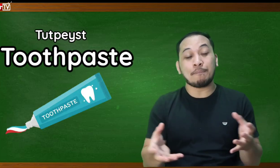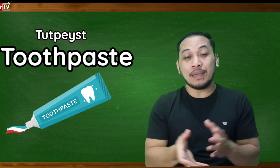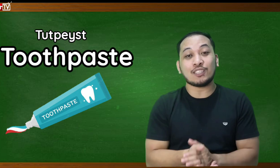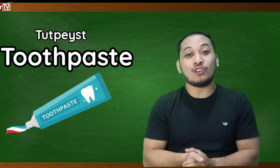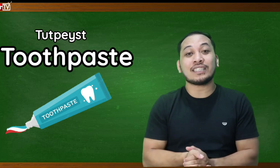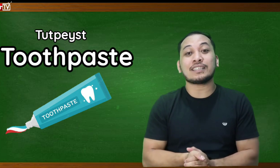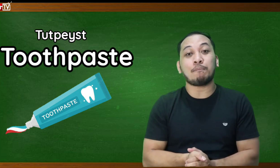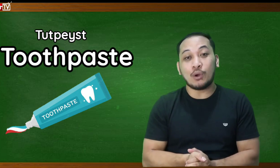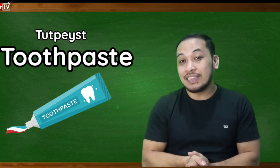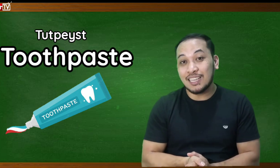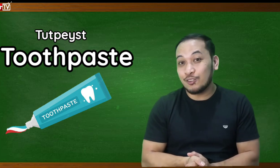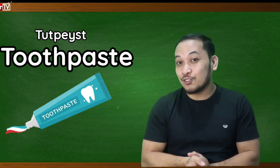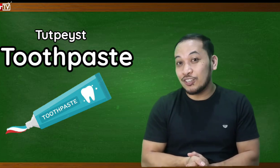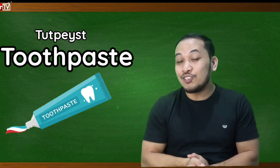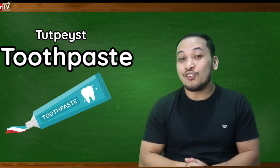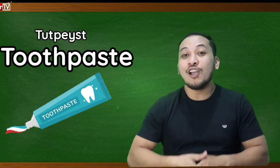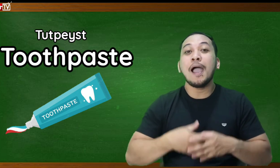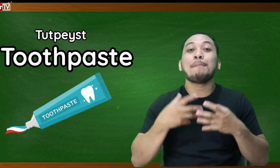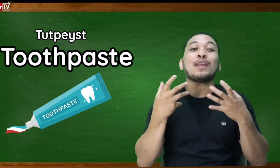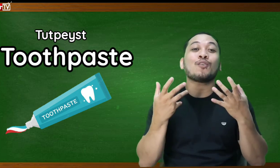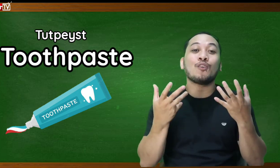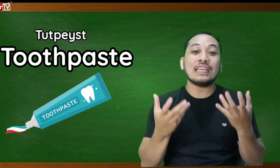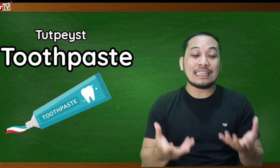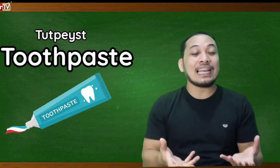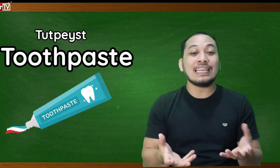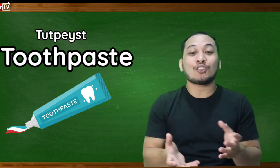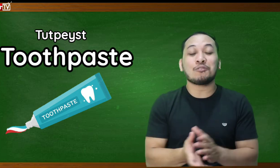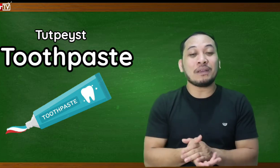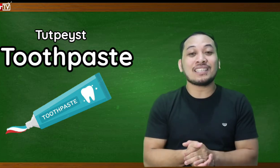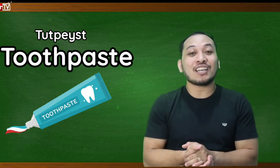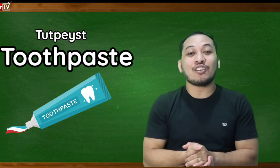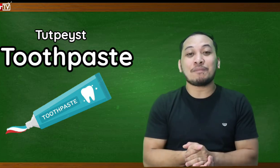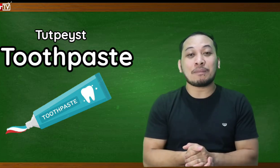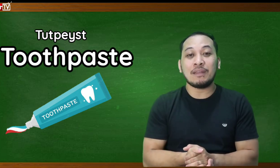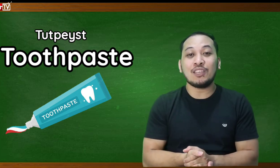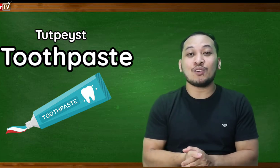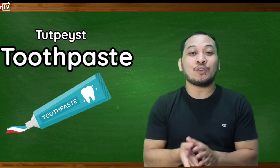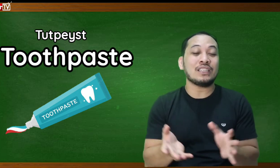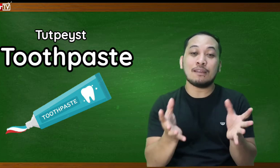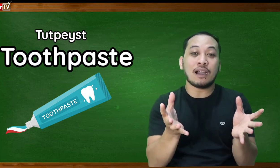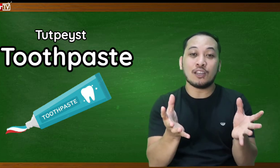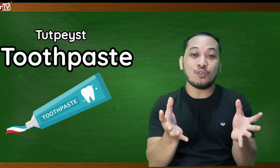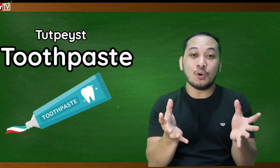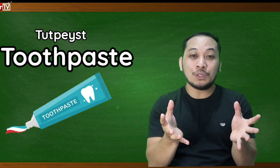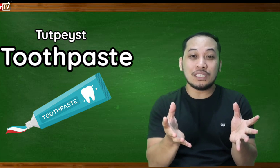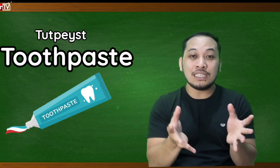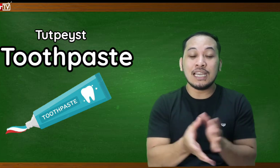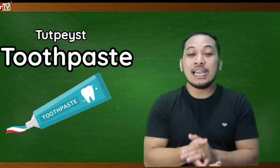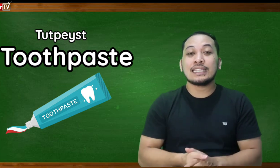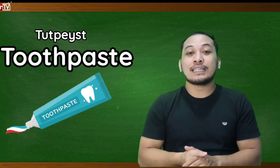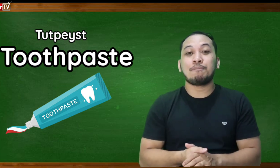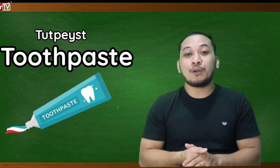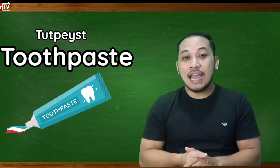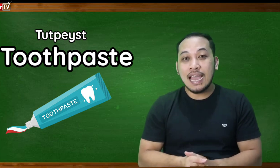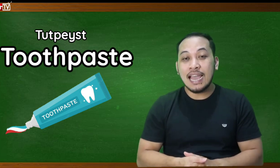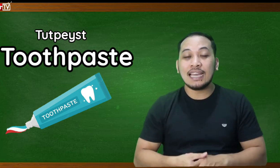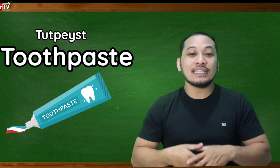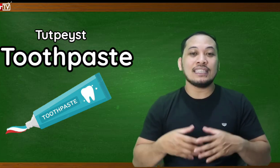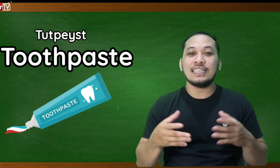depends ulit sa brand na gusto ninyo pero kung literal na toothpaste lang yung ipapabilin nyo kung hindi naman kayo OZ sa brand hindi